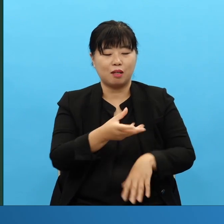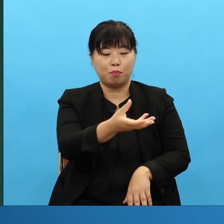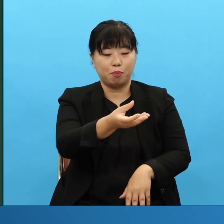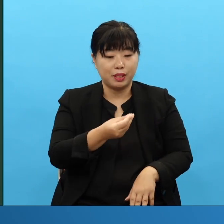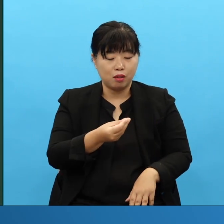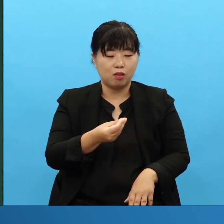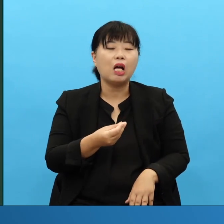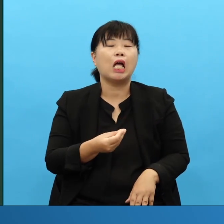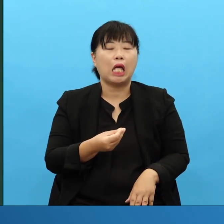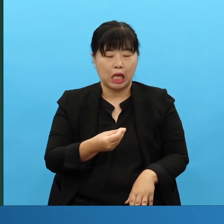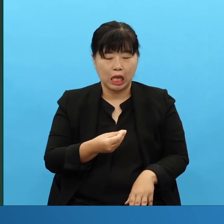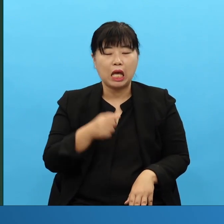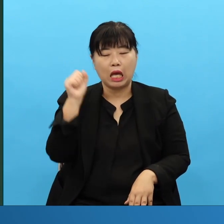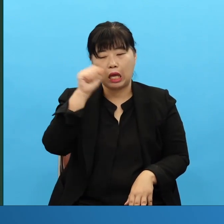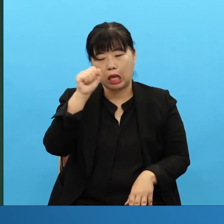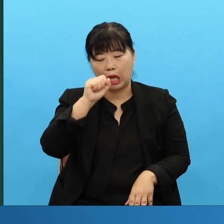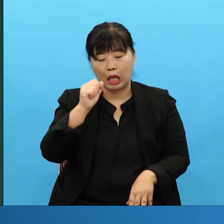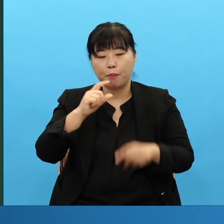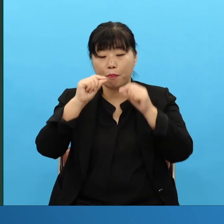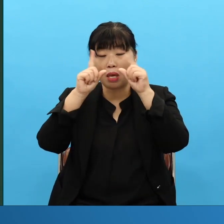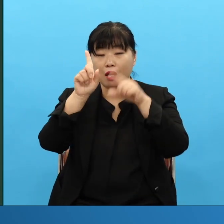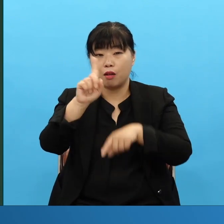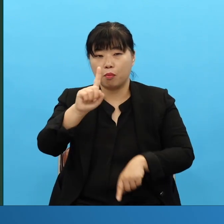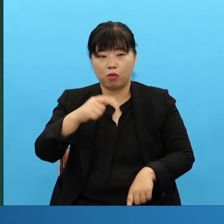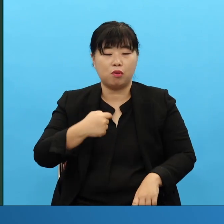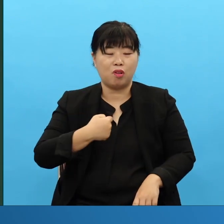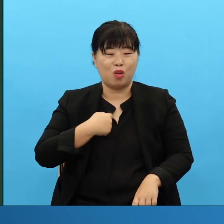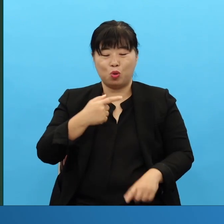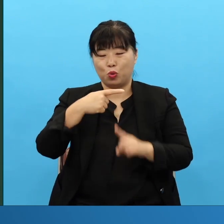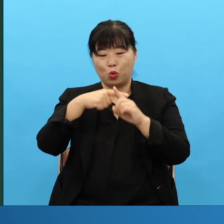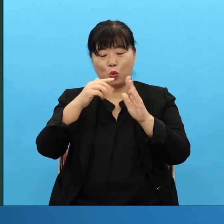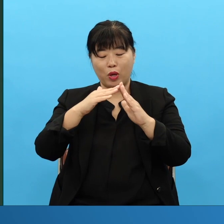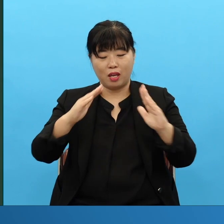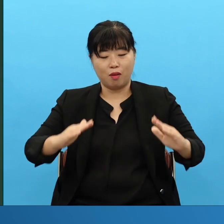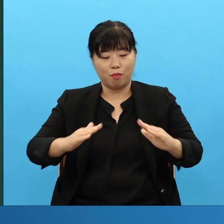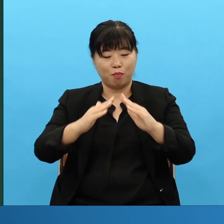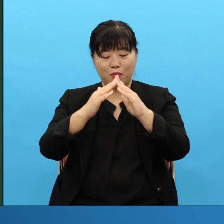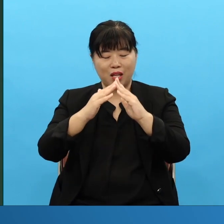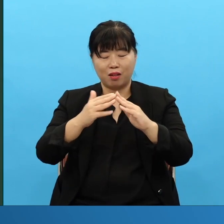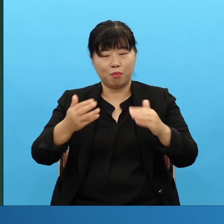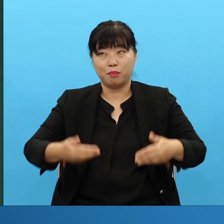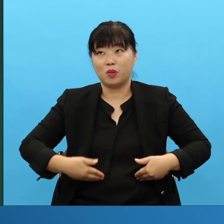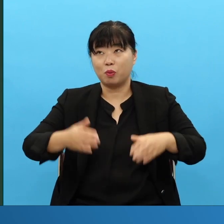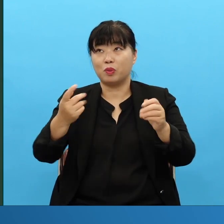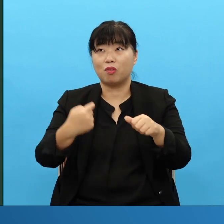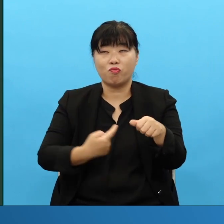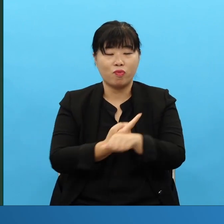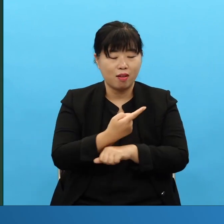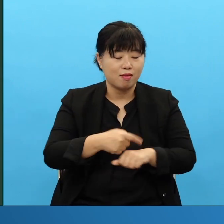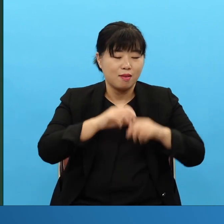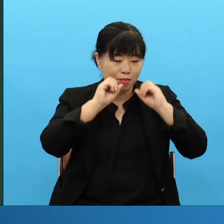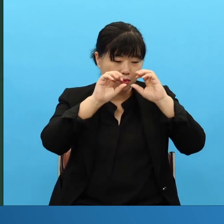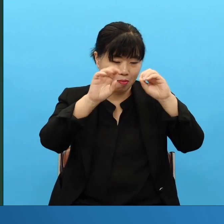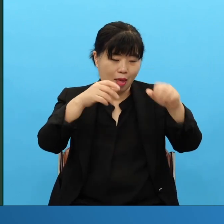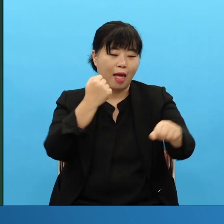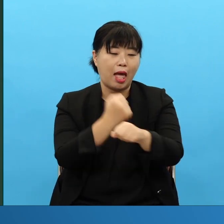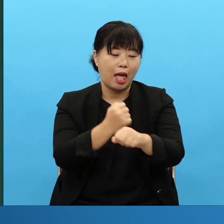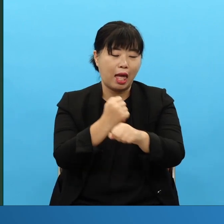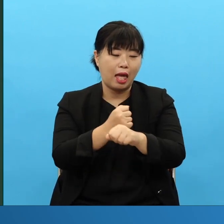성경이 그렇게 되어있잖아요 저도 30군데 하고요 그러니까 단번에 그냥 제자 1000명이나 장소